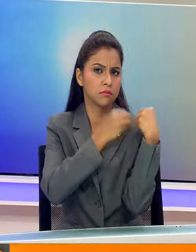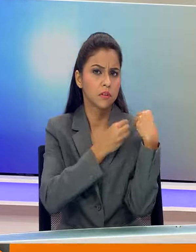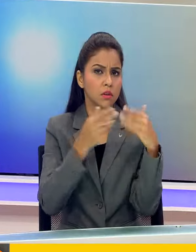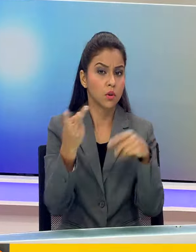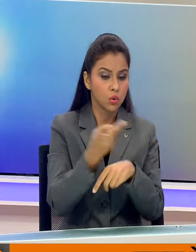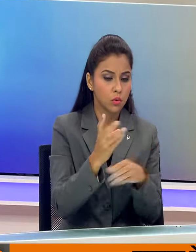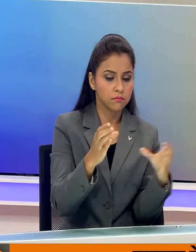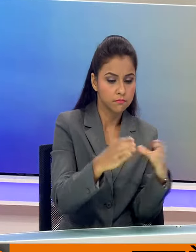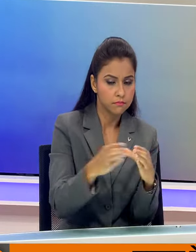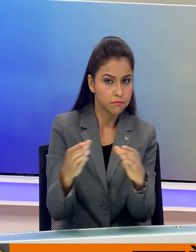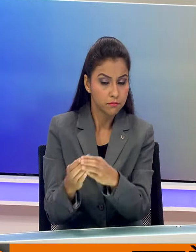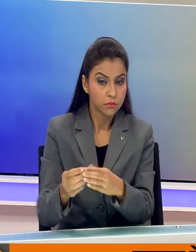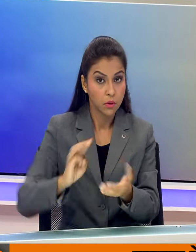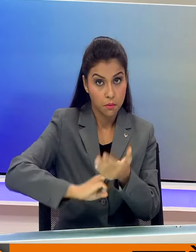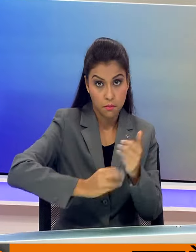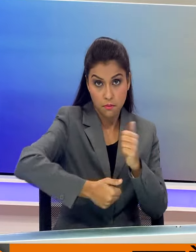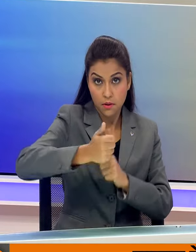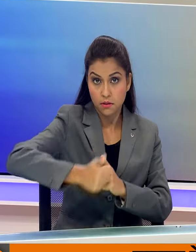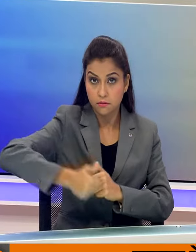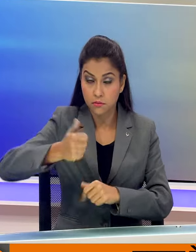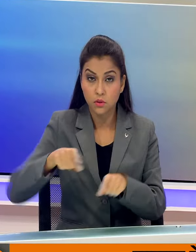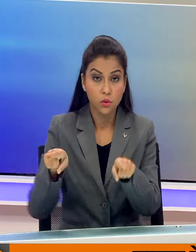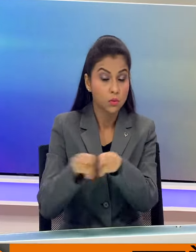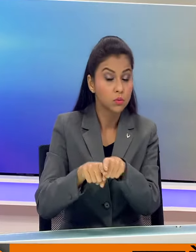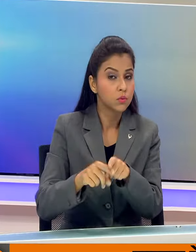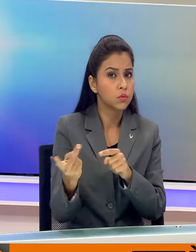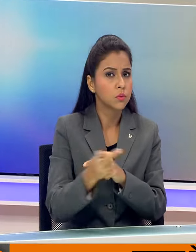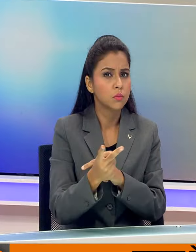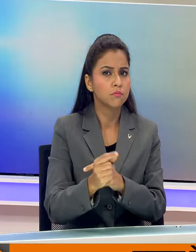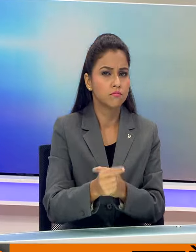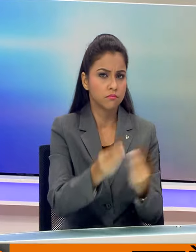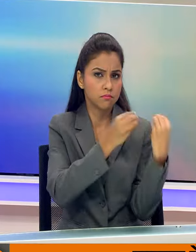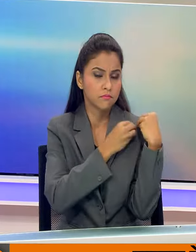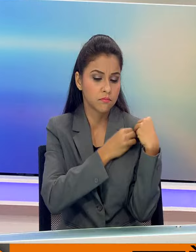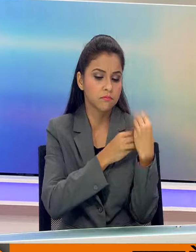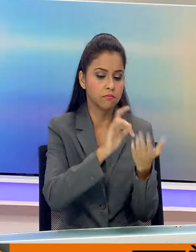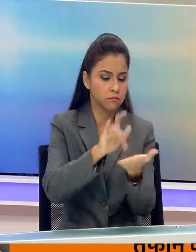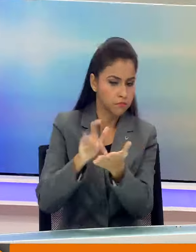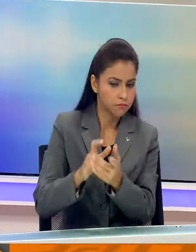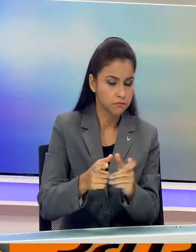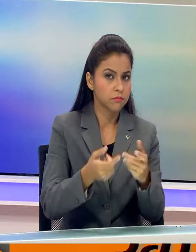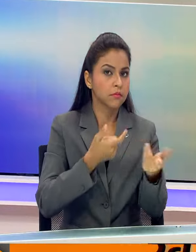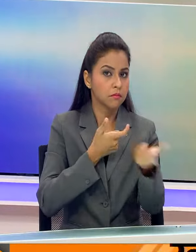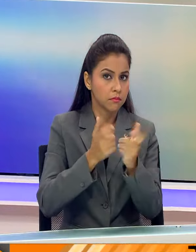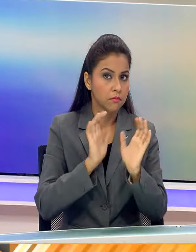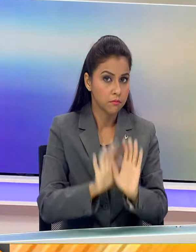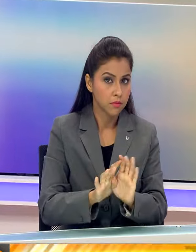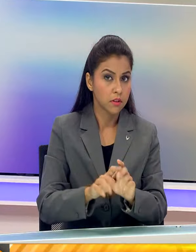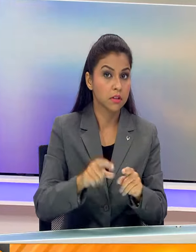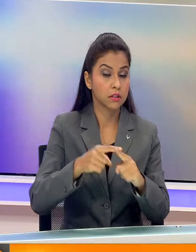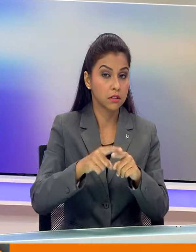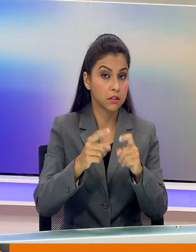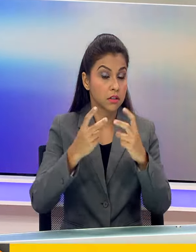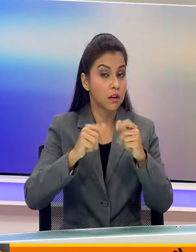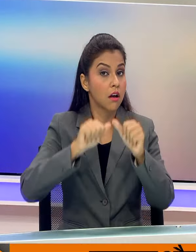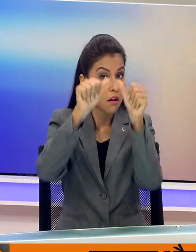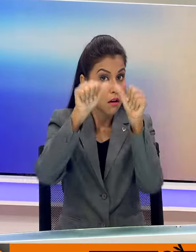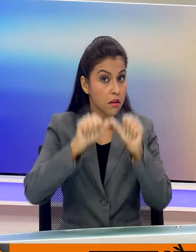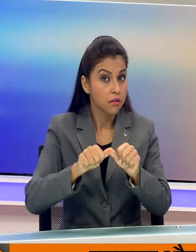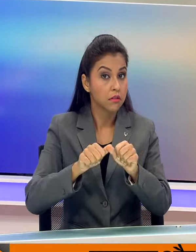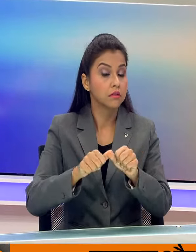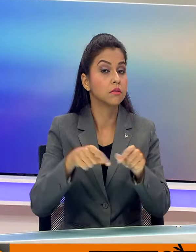दोनों पक्षों के मंत्री अपनी अपनी जिम्मेदारी वाले क्षेत्रों पर विचार विमर्ष करते हैं और इसके निश्कर्ष के रिपोर्ट